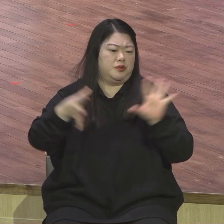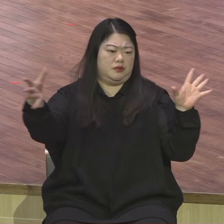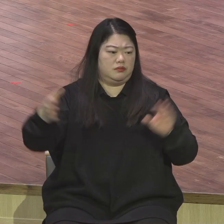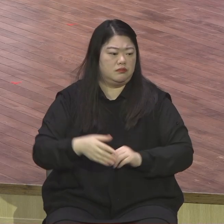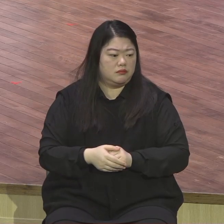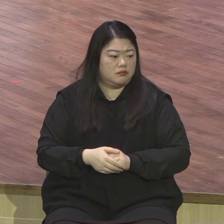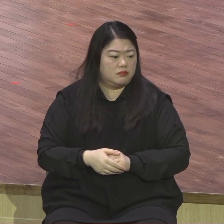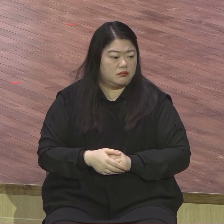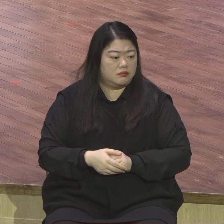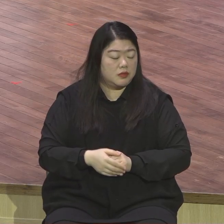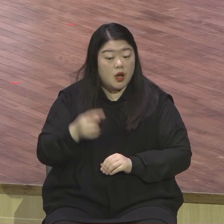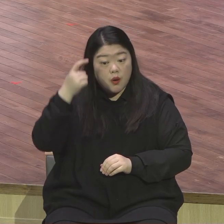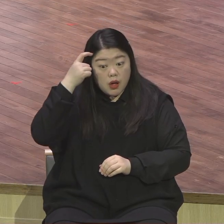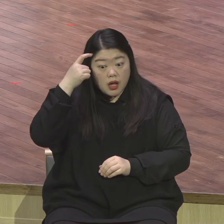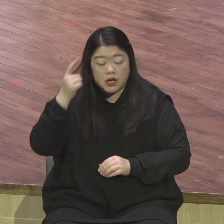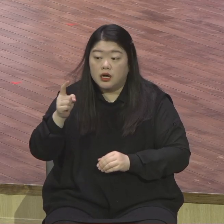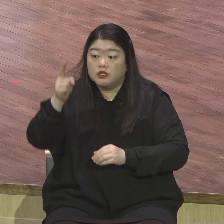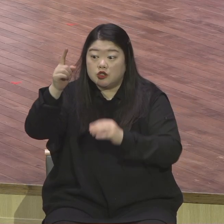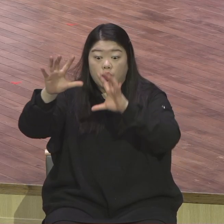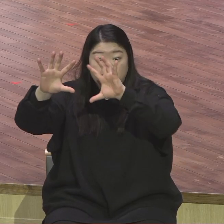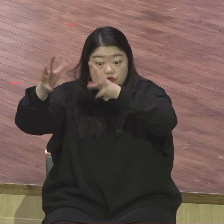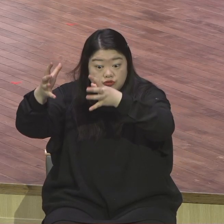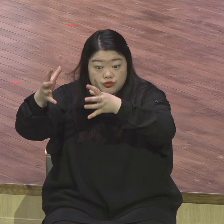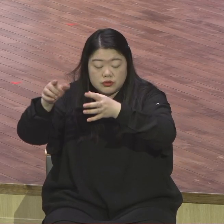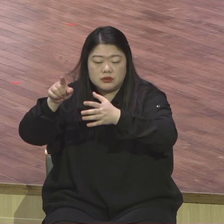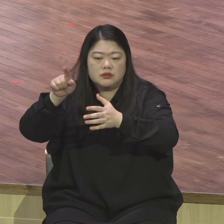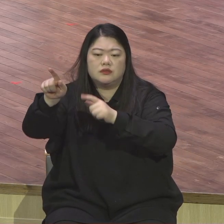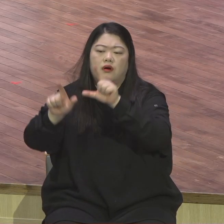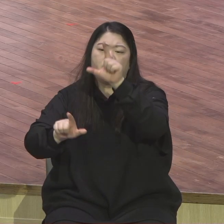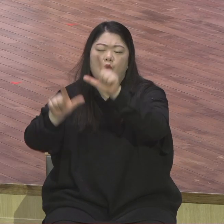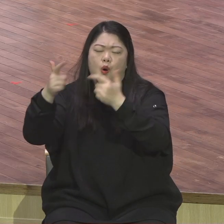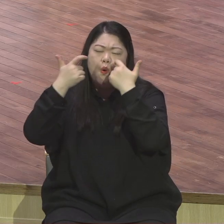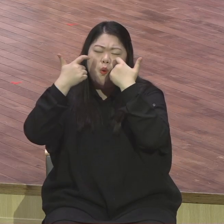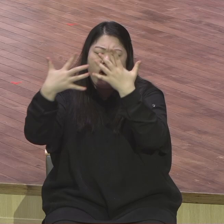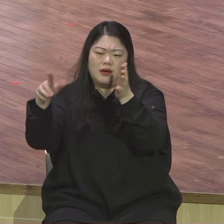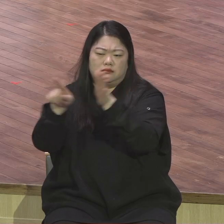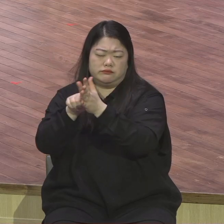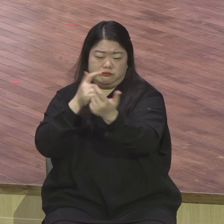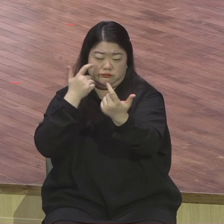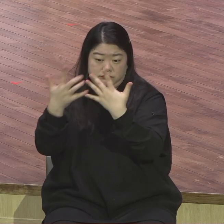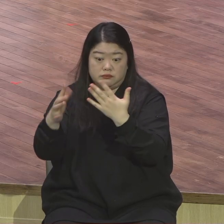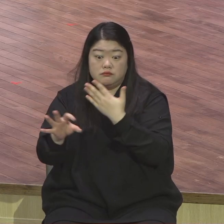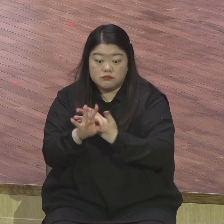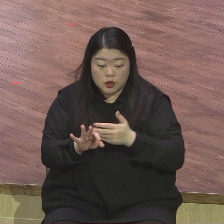죽음의 위기가 찾아와도 태연할 수 있었어요